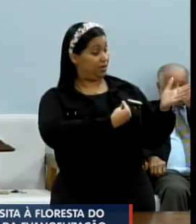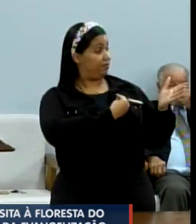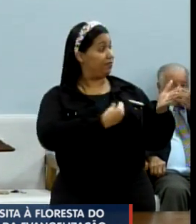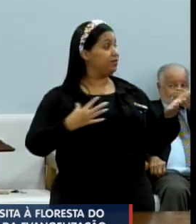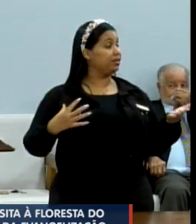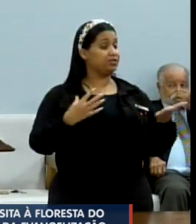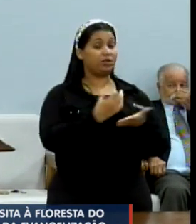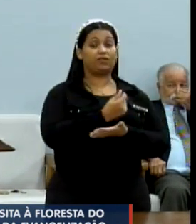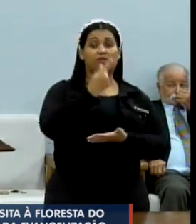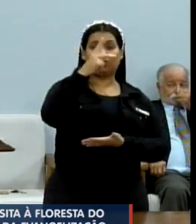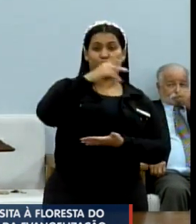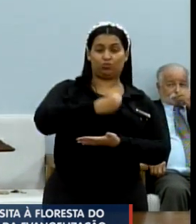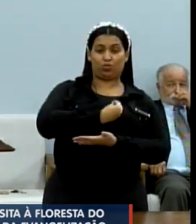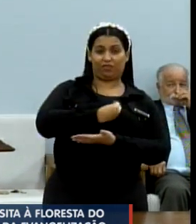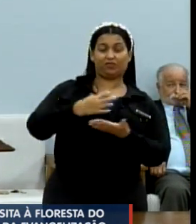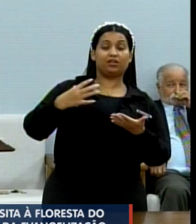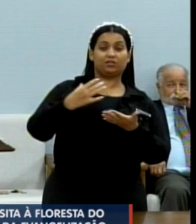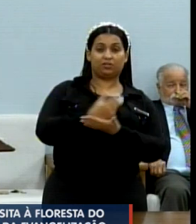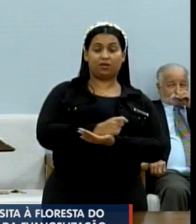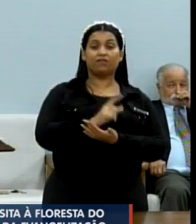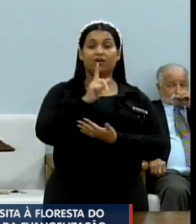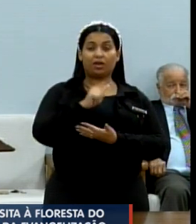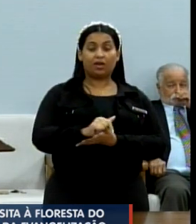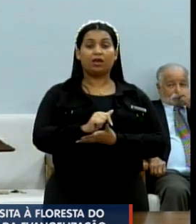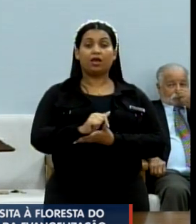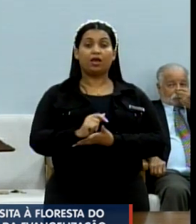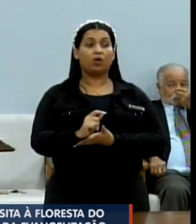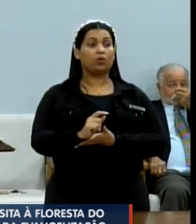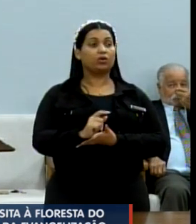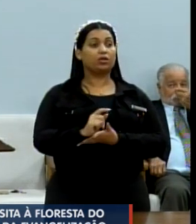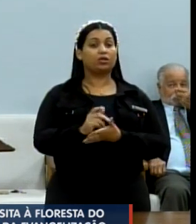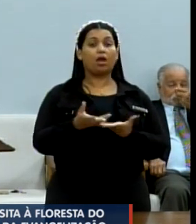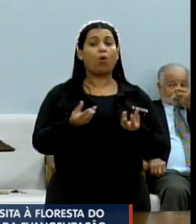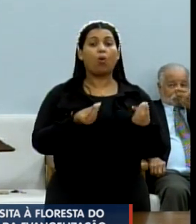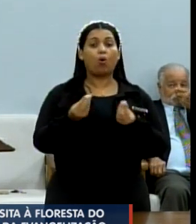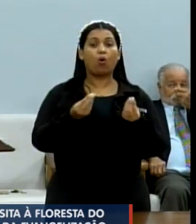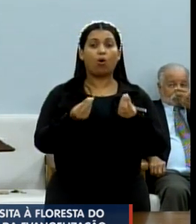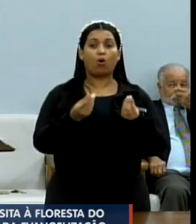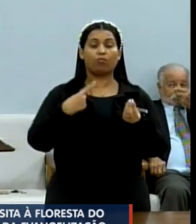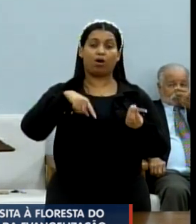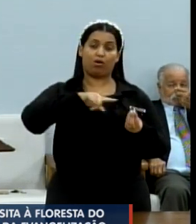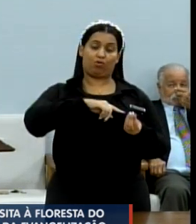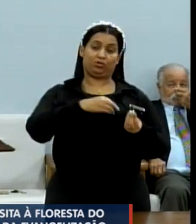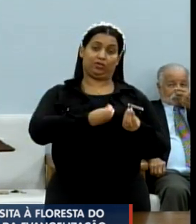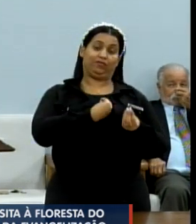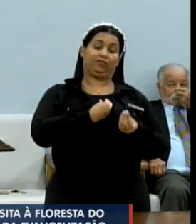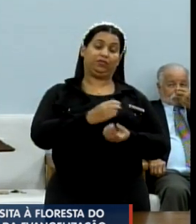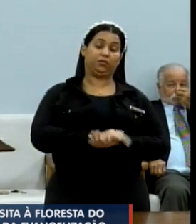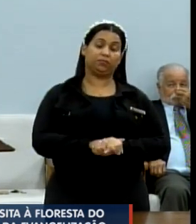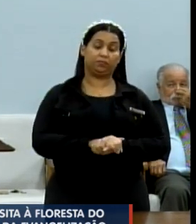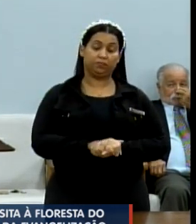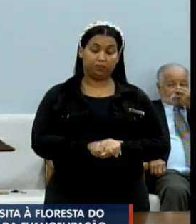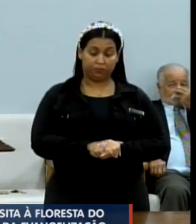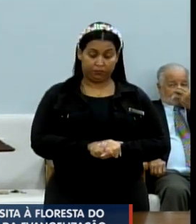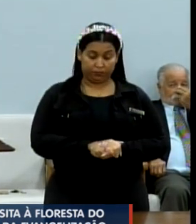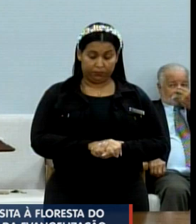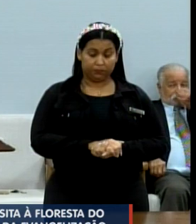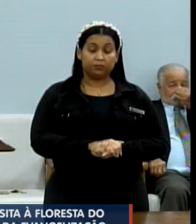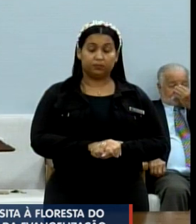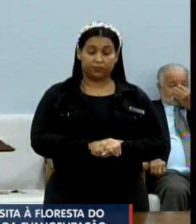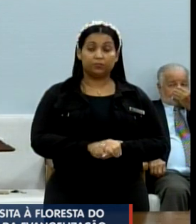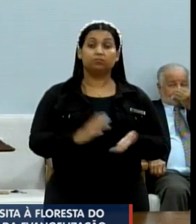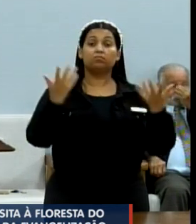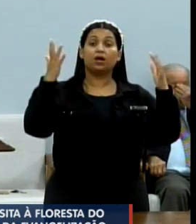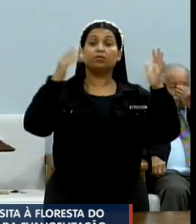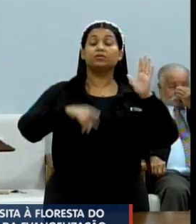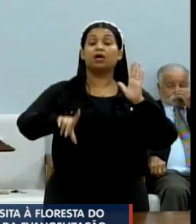e a sua vida, que é o que norteia a vida de todos nós. Então a essa lei eu me rendo, queria parabenizar a lei instituída no